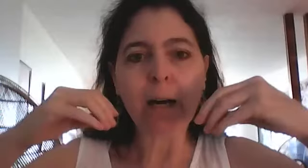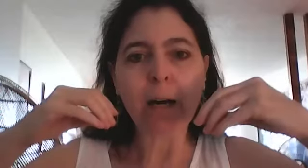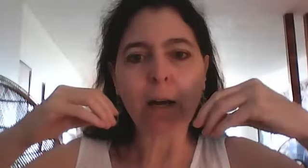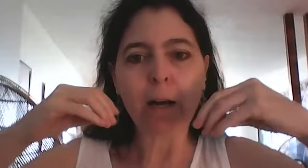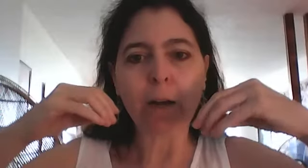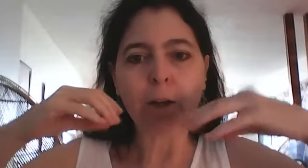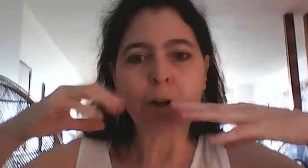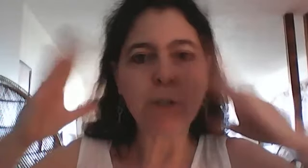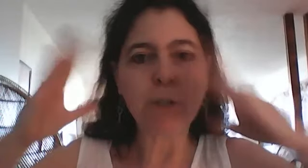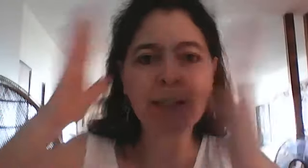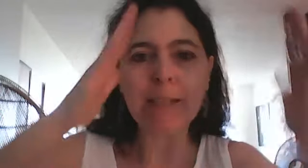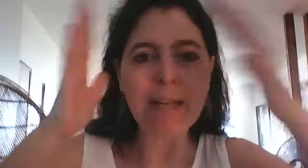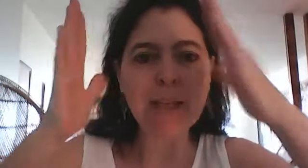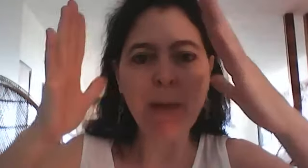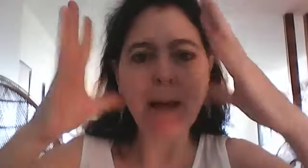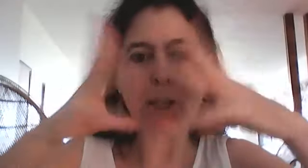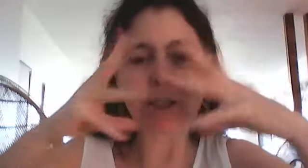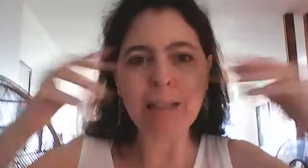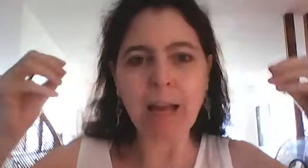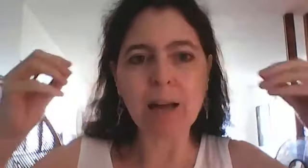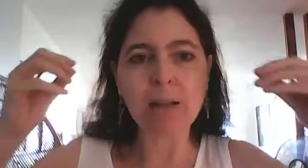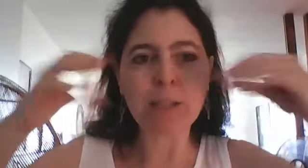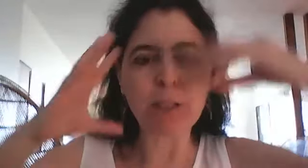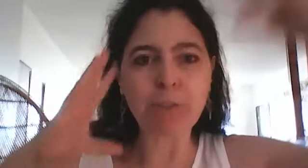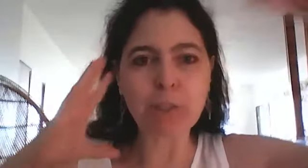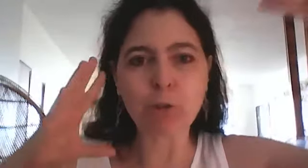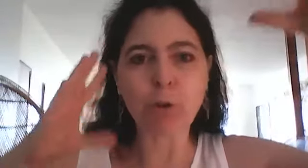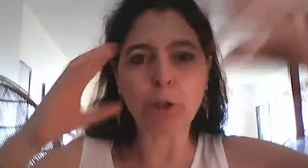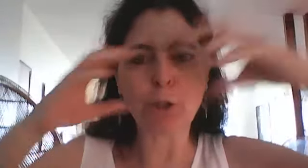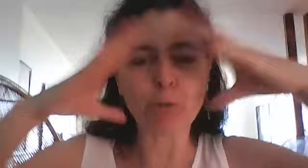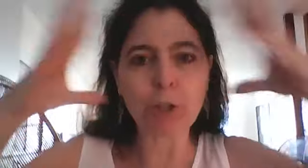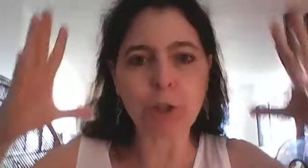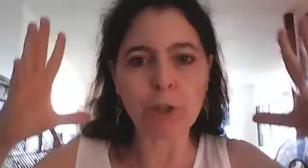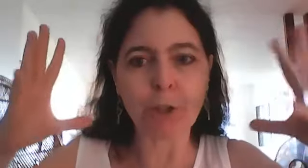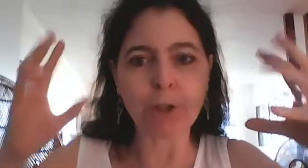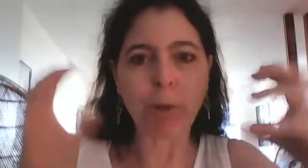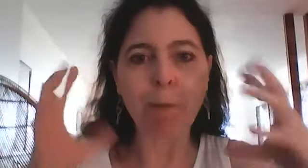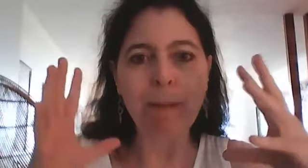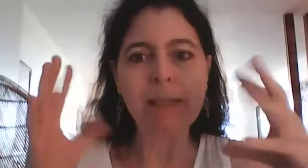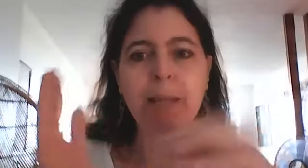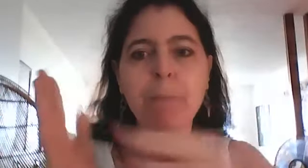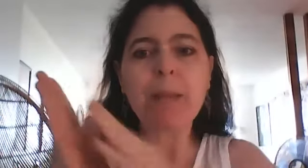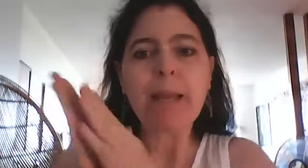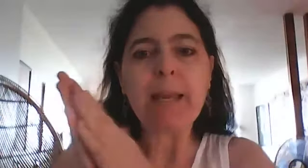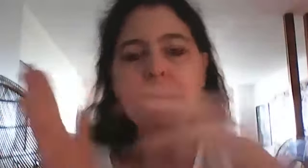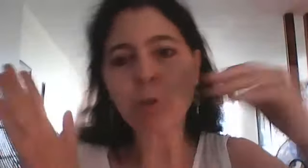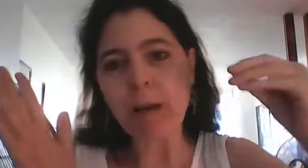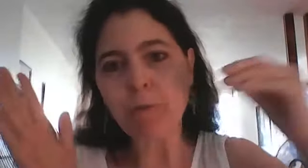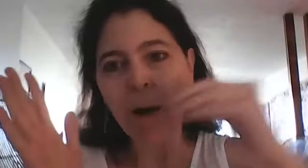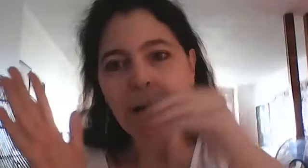il y a des désalignements il y a des carences il des fissures il y a toutes sortes de problématiques et quand on envoie l